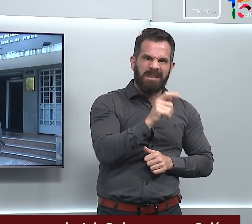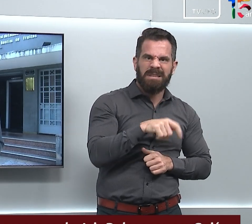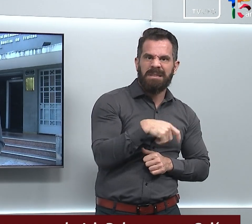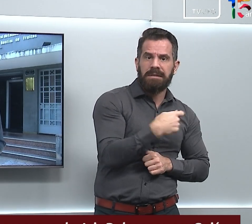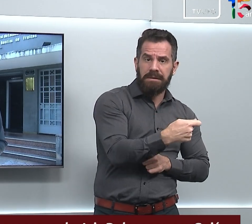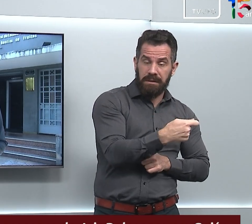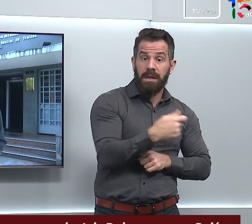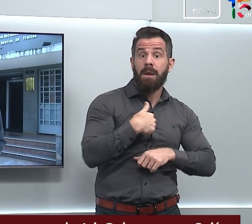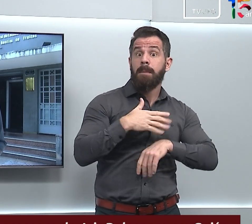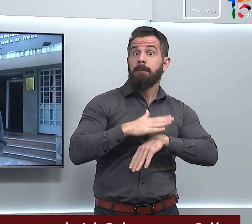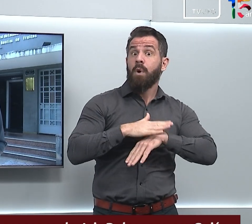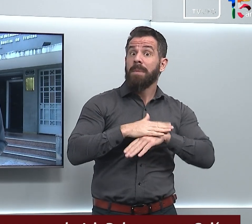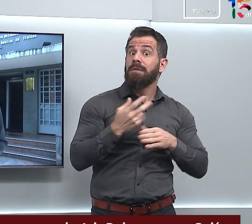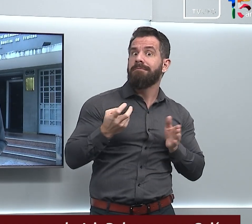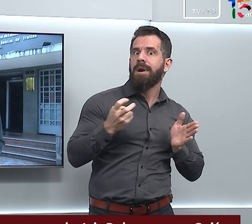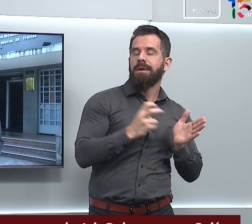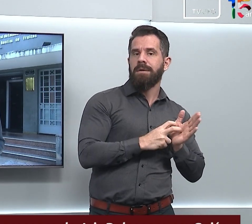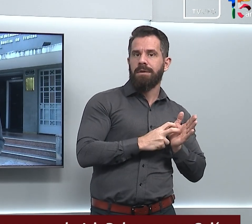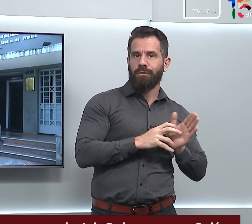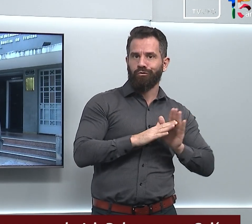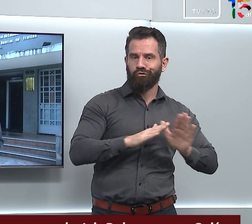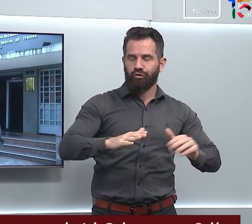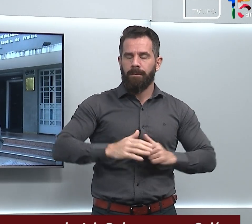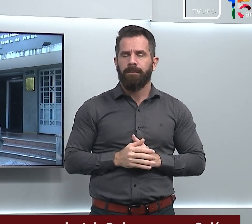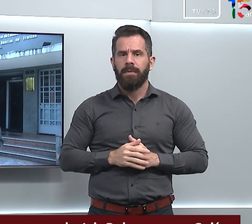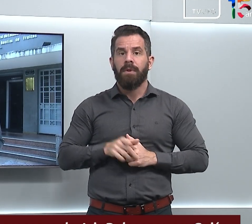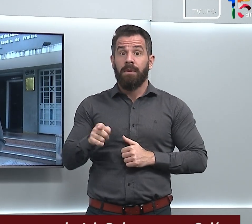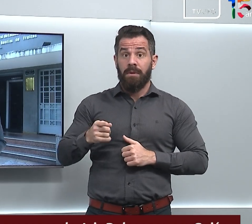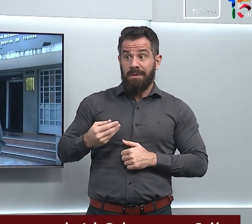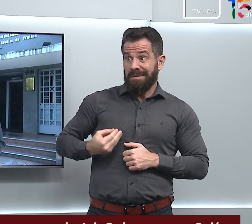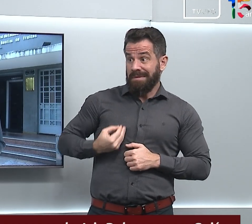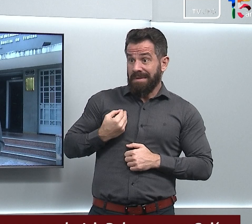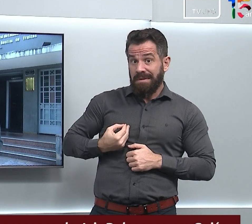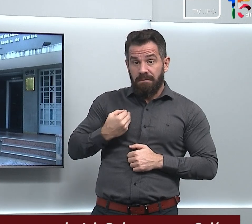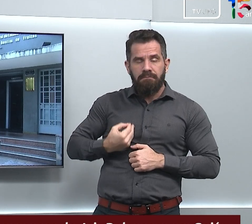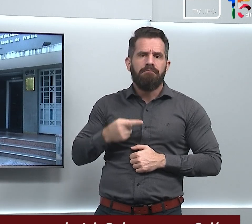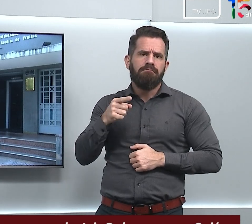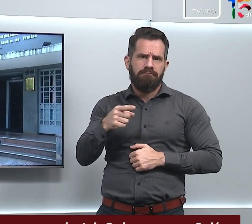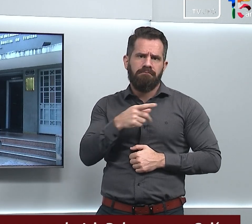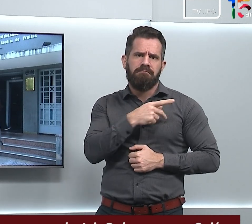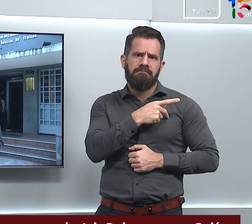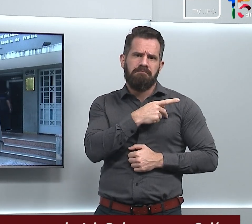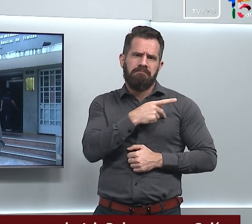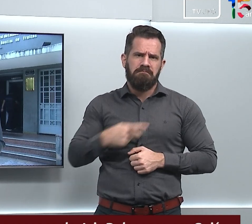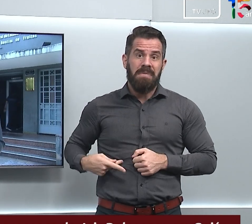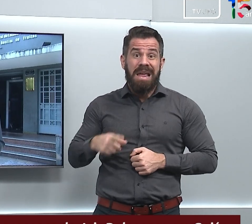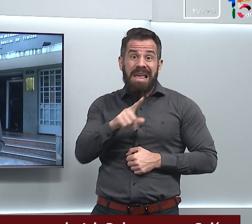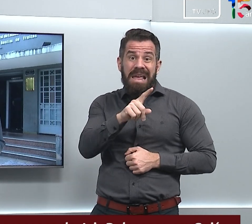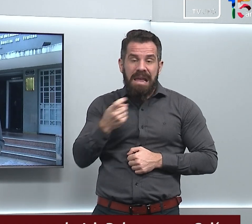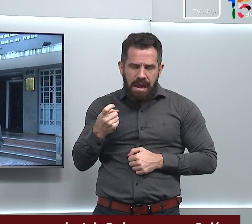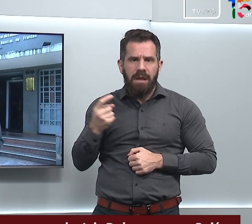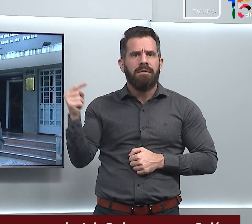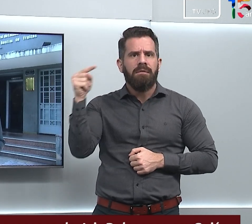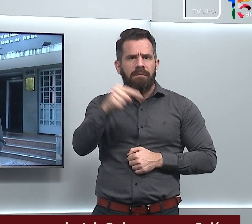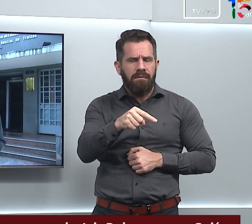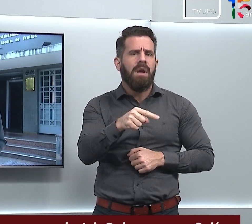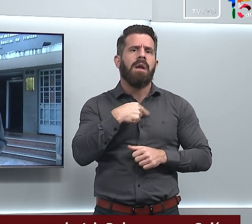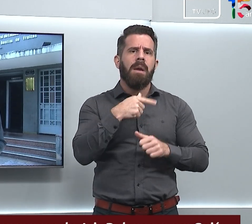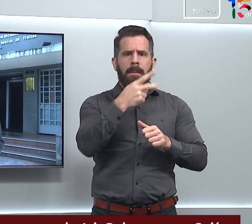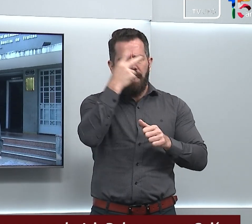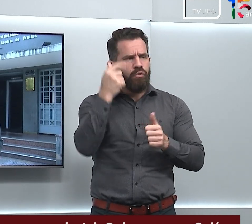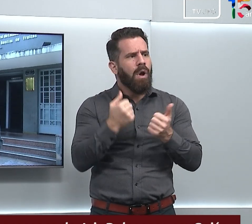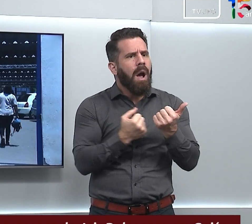durante o início da manhã. A presença do ex-presidente atraiu apoiadores e a imprensa a esses locais.